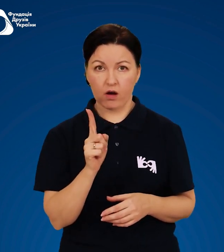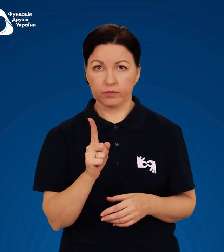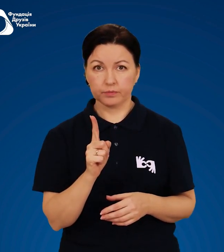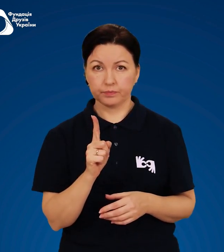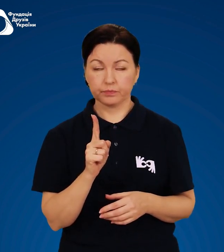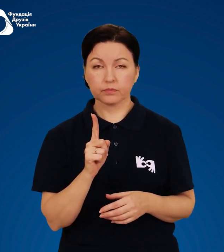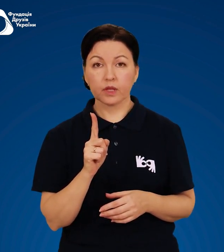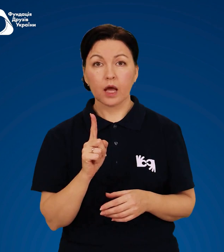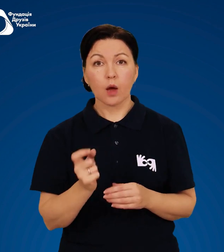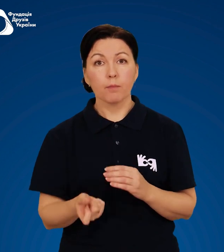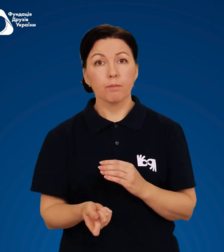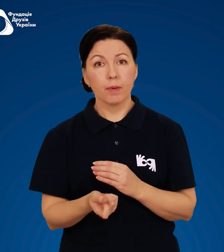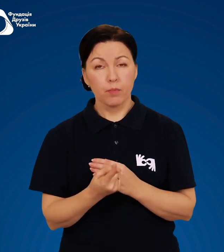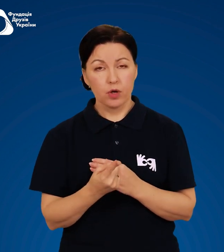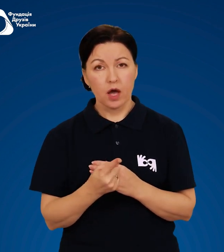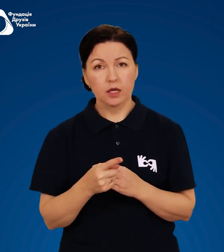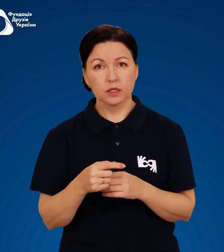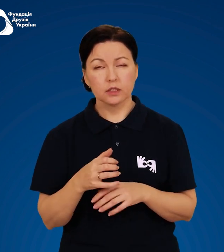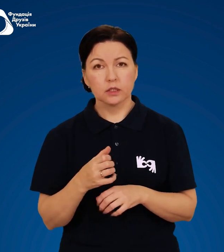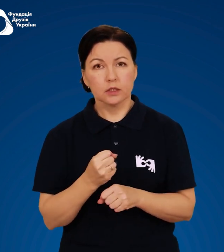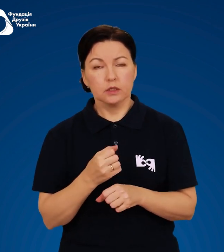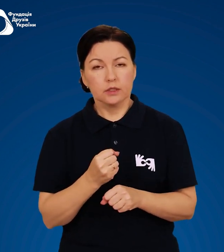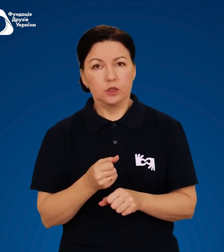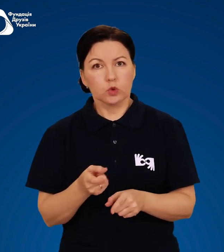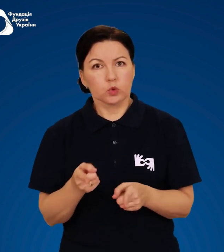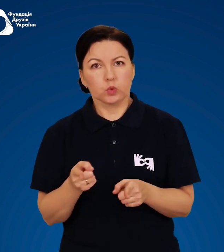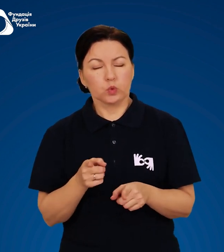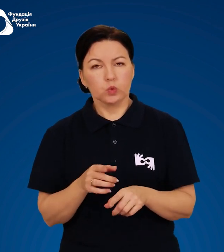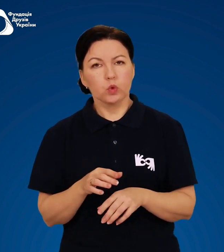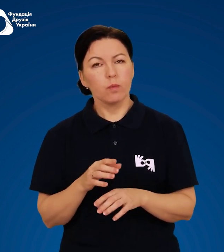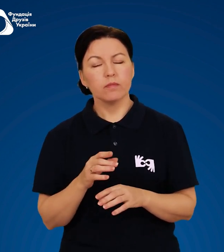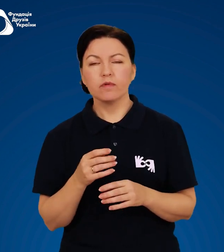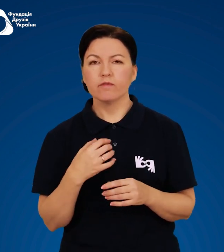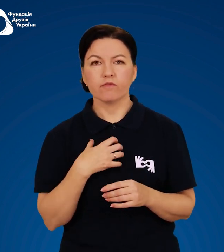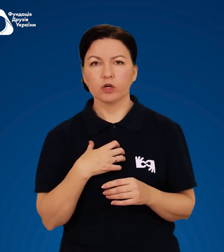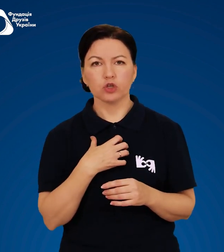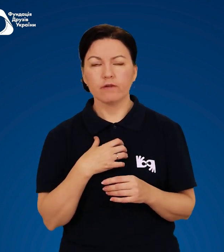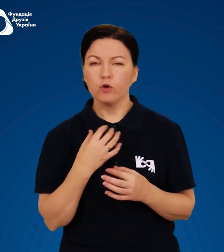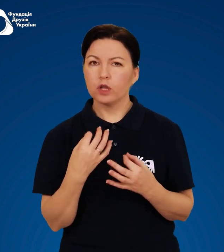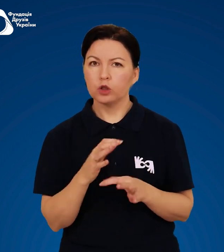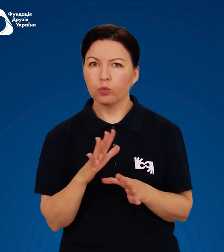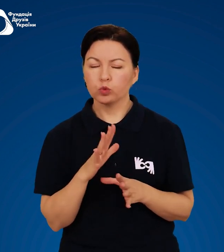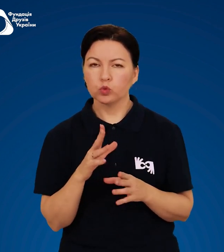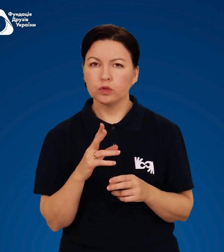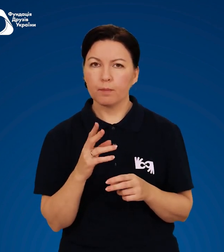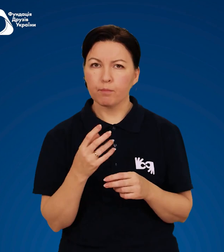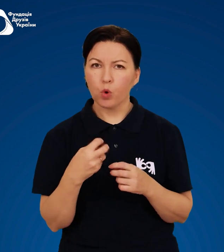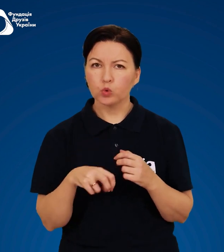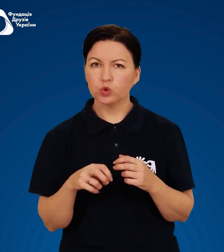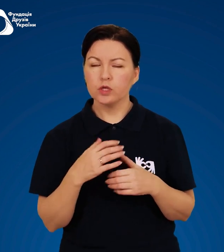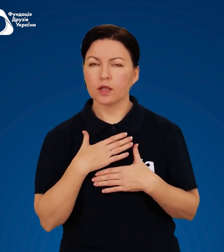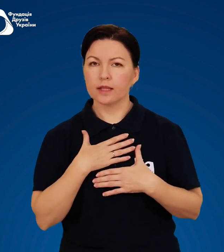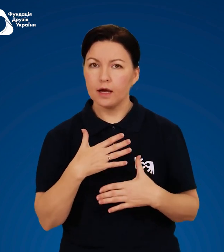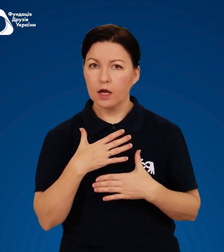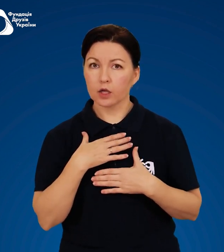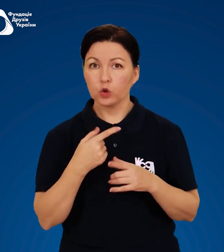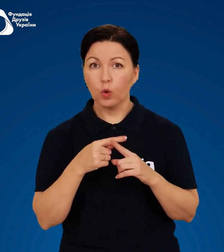Увага! При появі судом важливо не допустити порушення дихання. Тому в рот